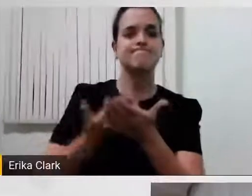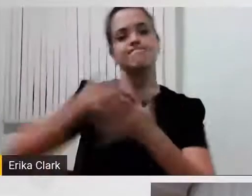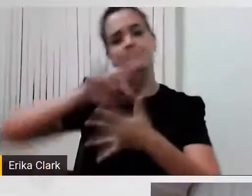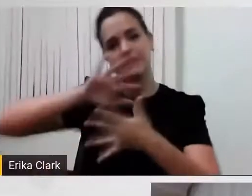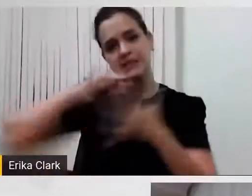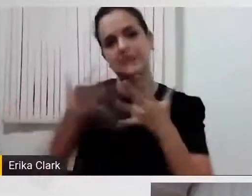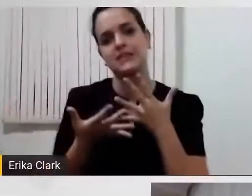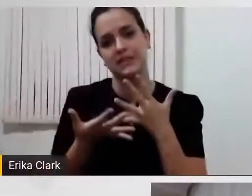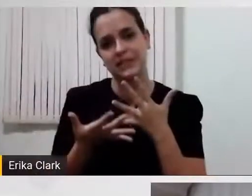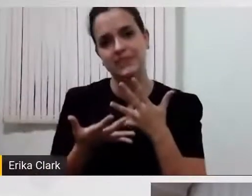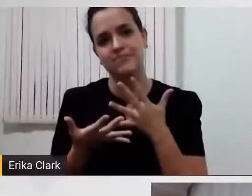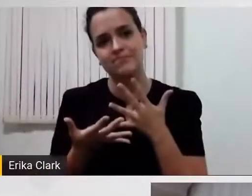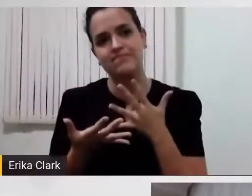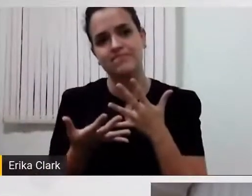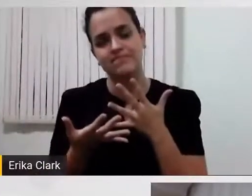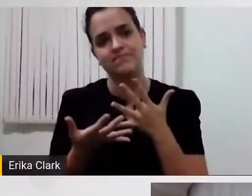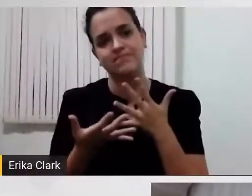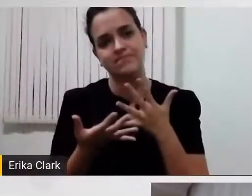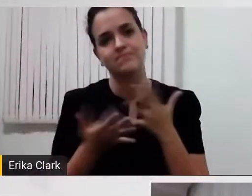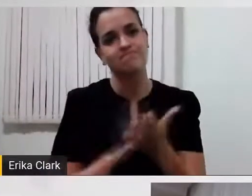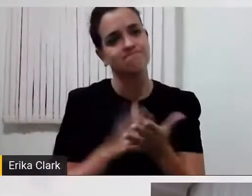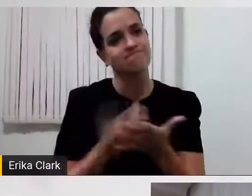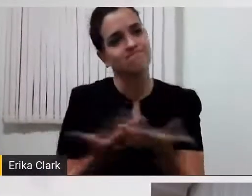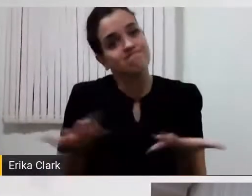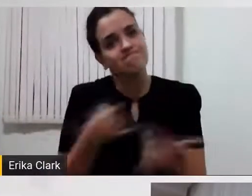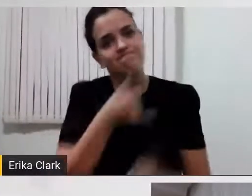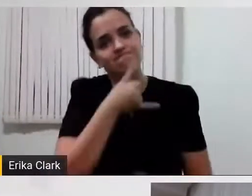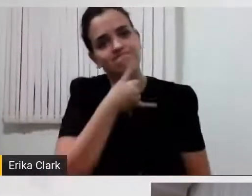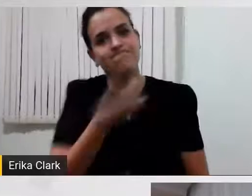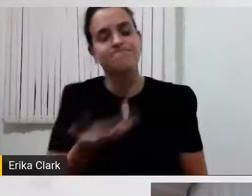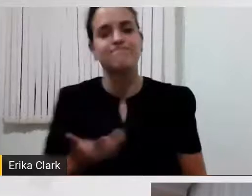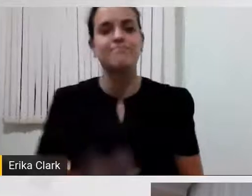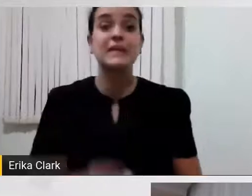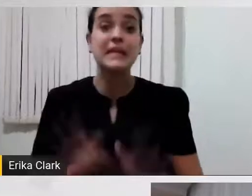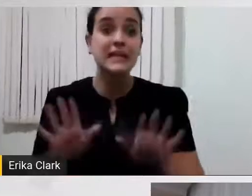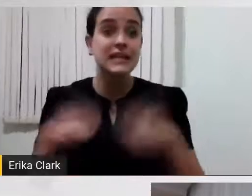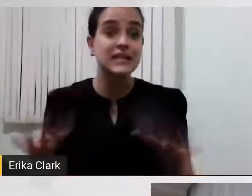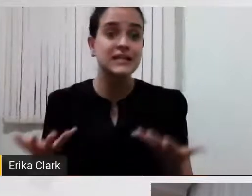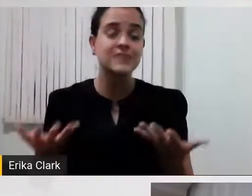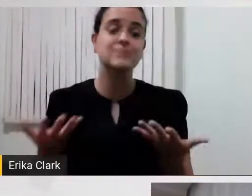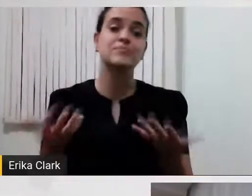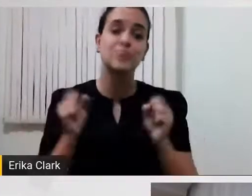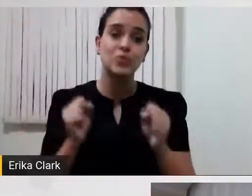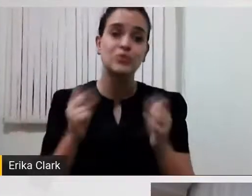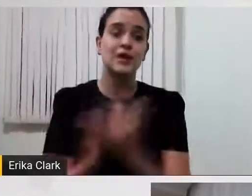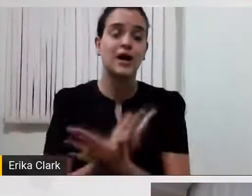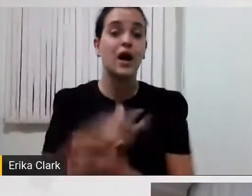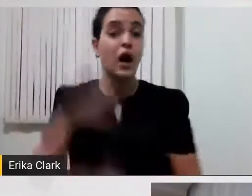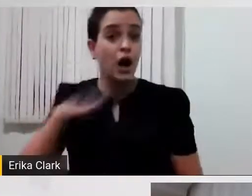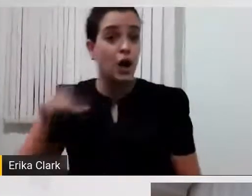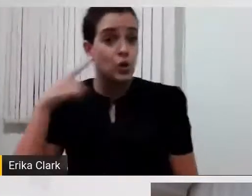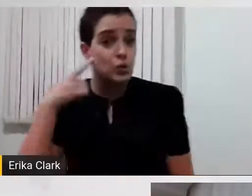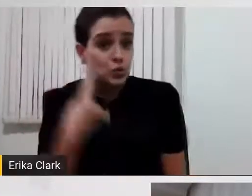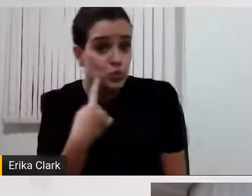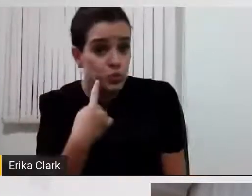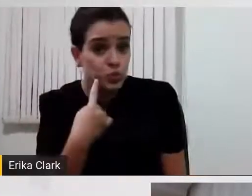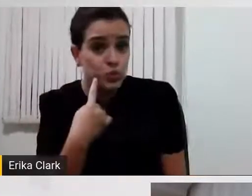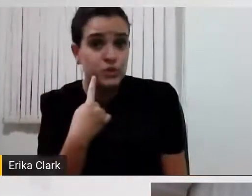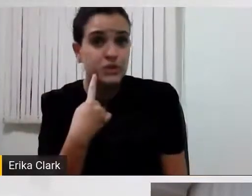tradução e a interpretação em libras. Então, muitas vezes, também, a própria criança surda não é necessária que seja uma criança com paralisia